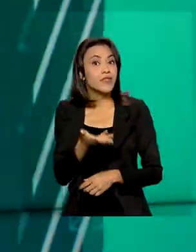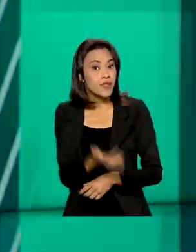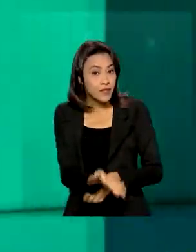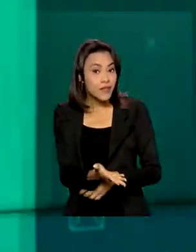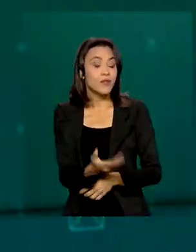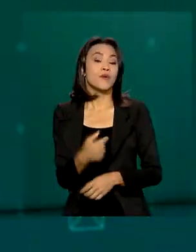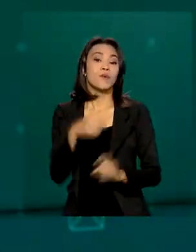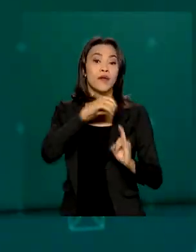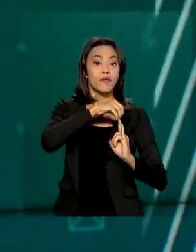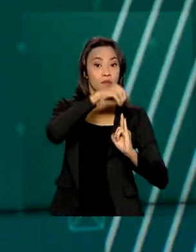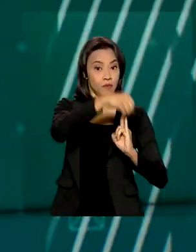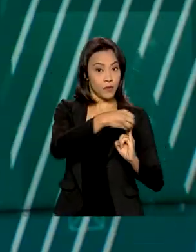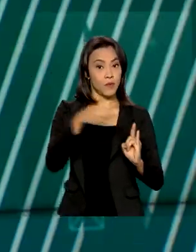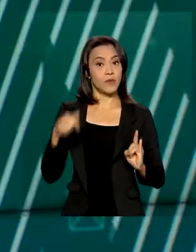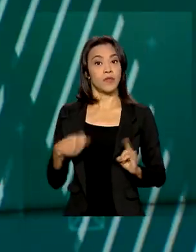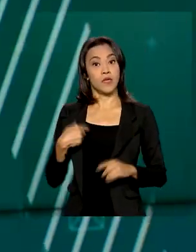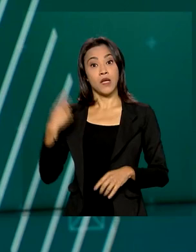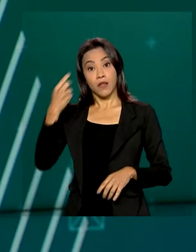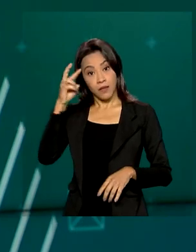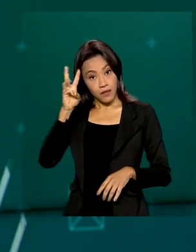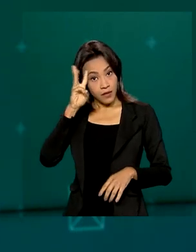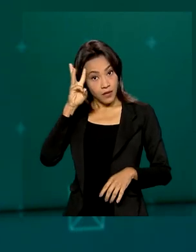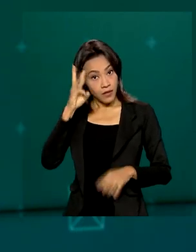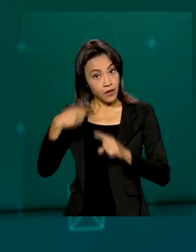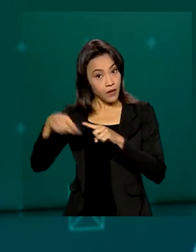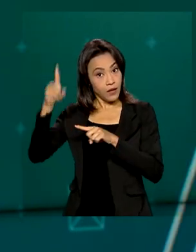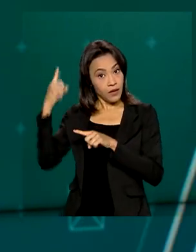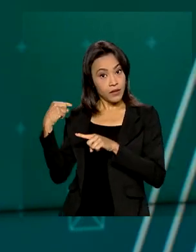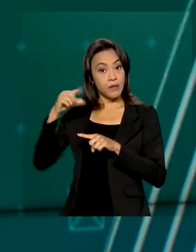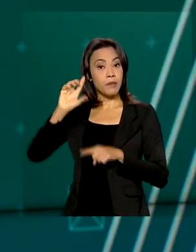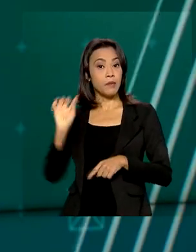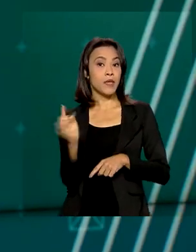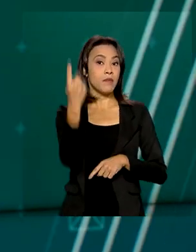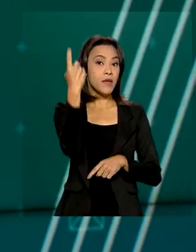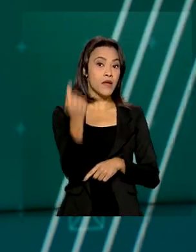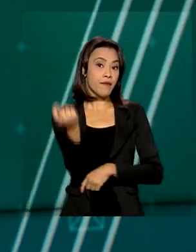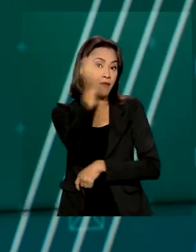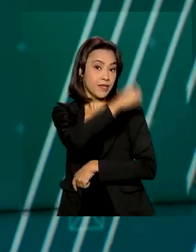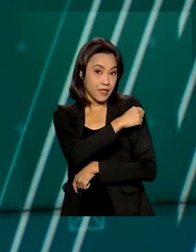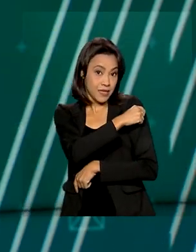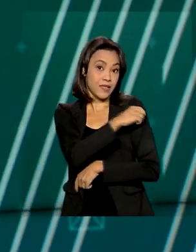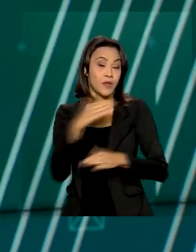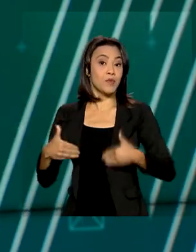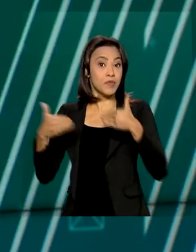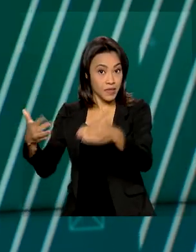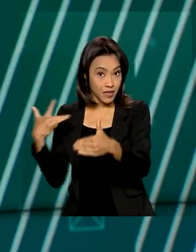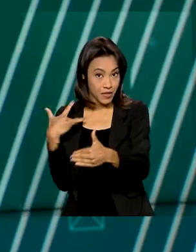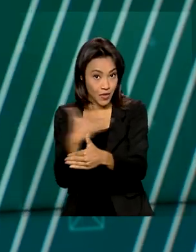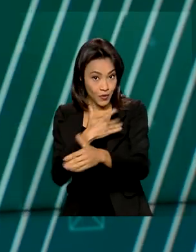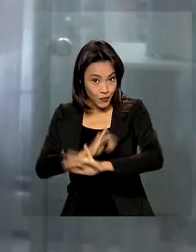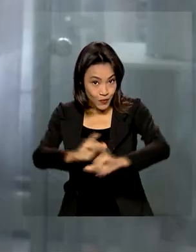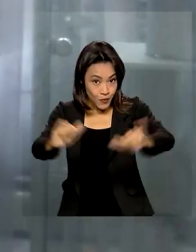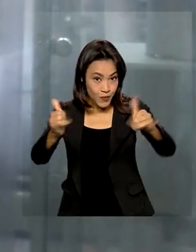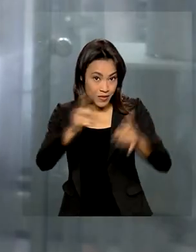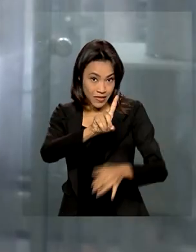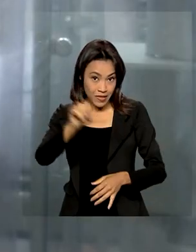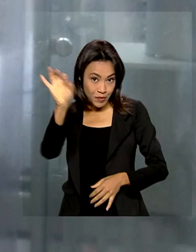Nesta terça, uma cerimônia no Ministério da Saúde marcou a primeira vacinação com um imunizante 100% nacional.